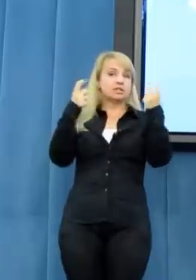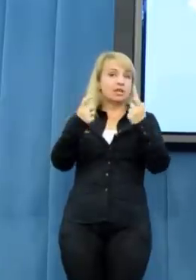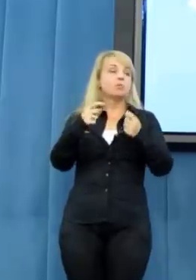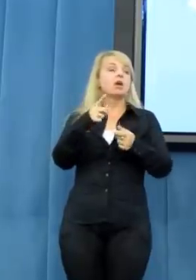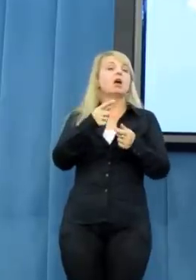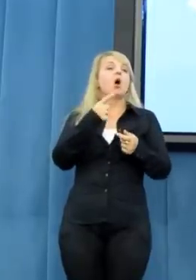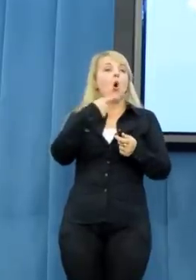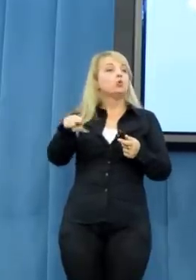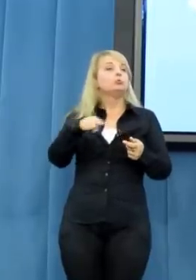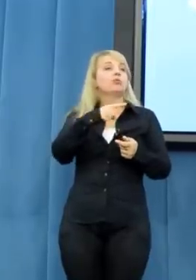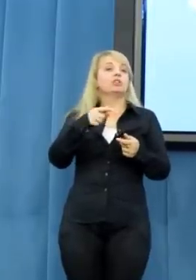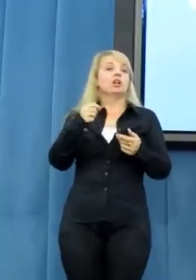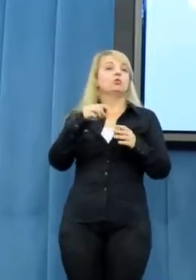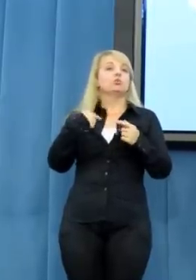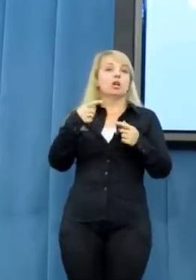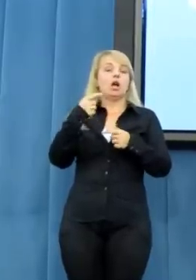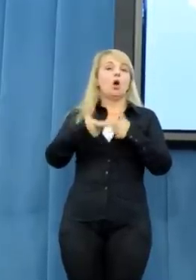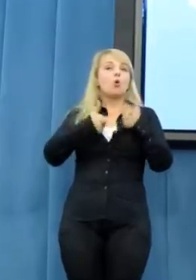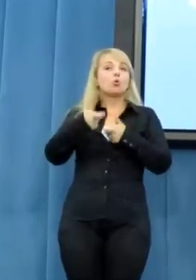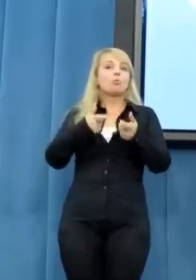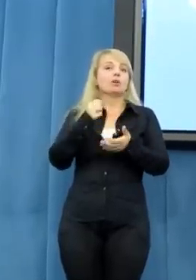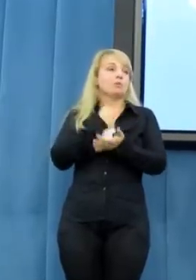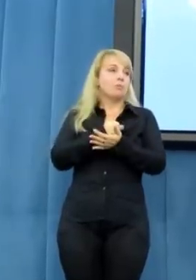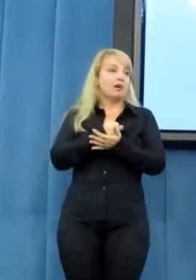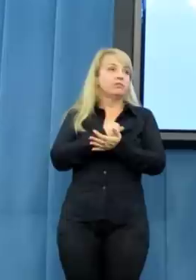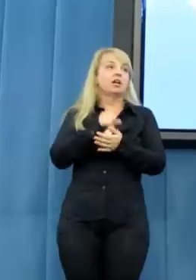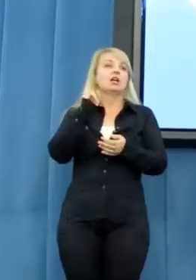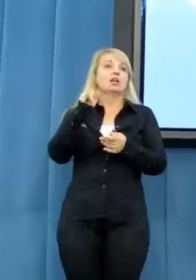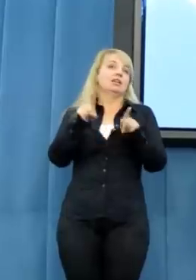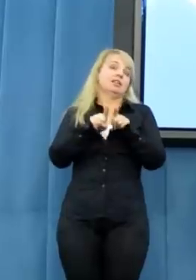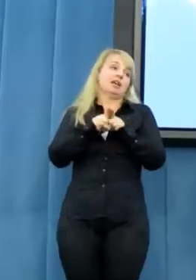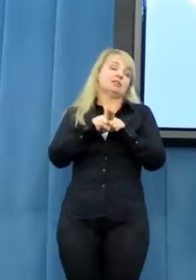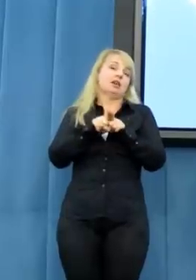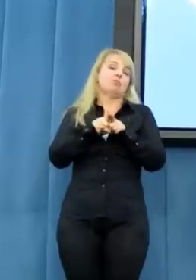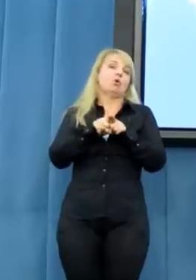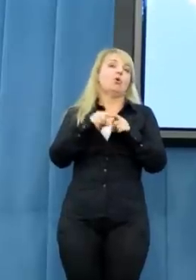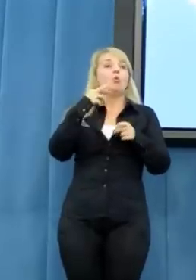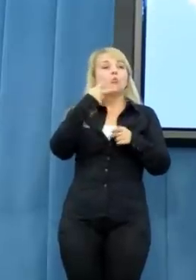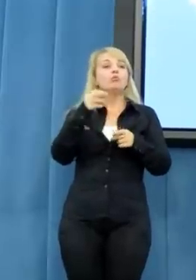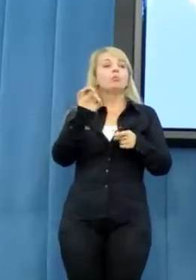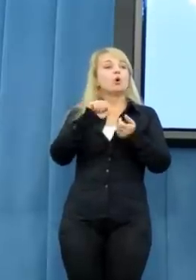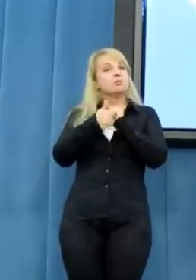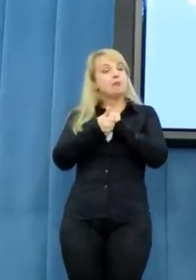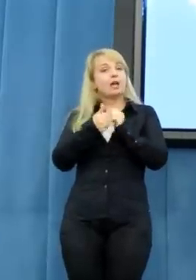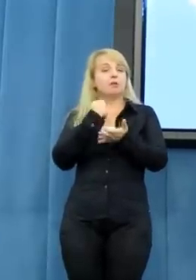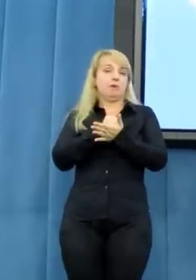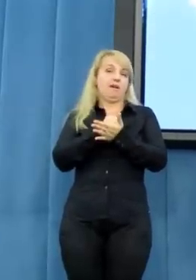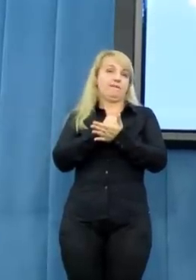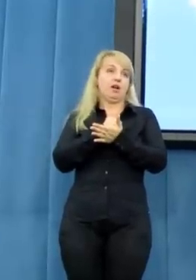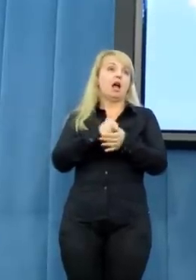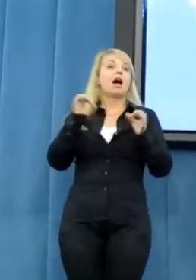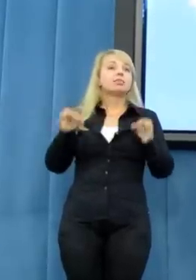zamiast chyba mówić w tej chwili o zmianie prawa, to de facto takim protestem nawołuje Pani do jego łamania? Tak.